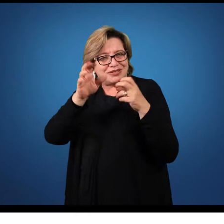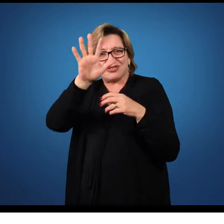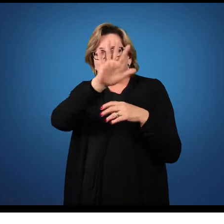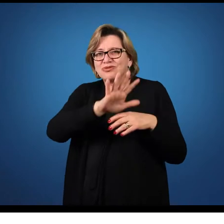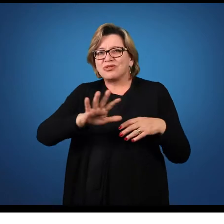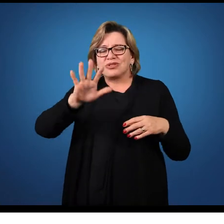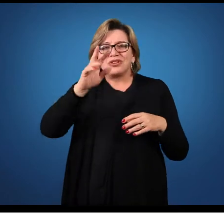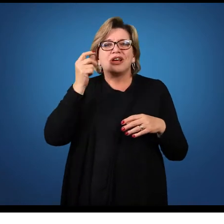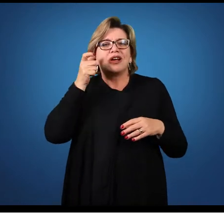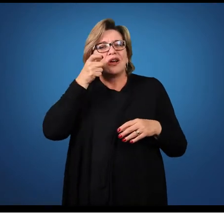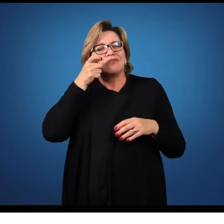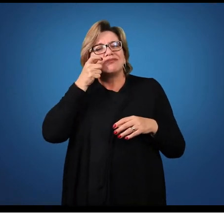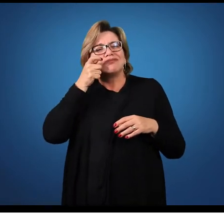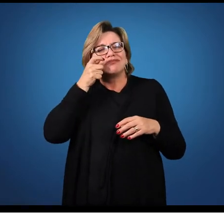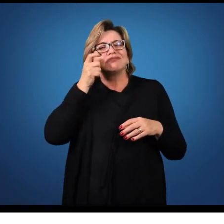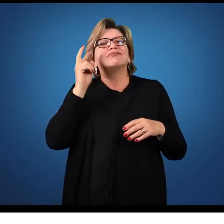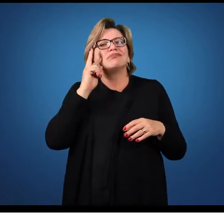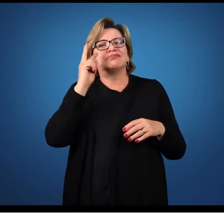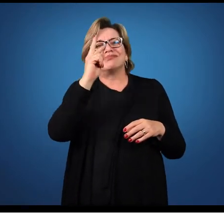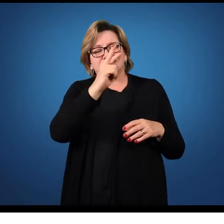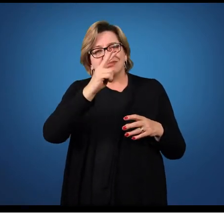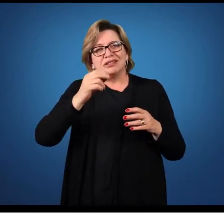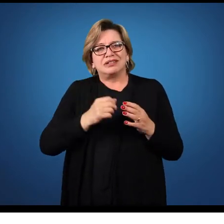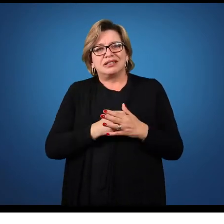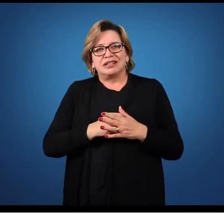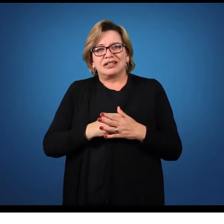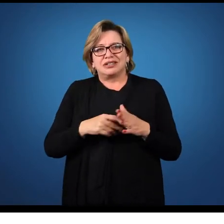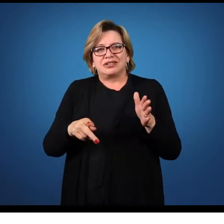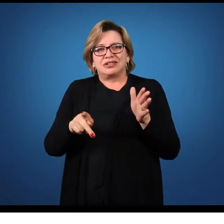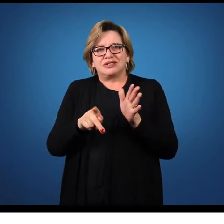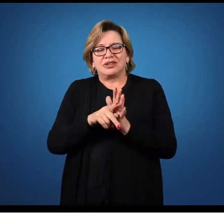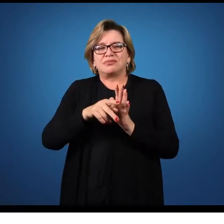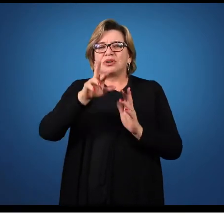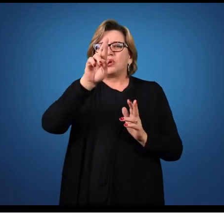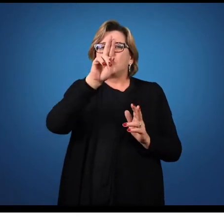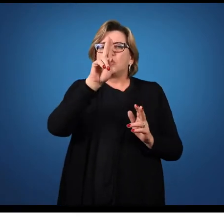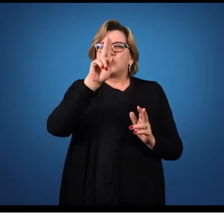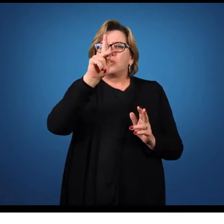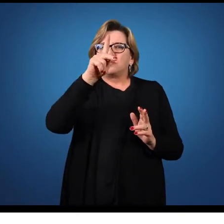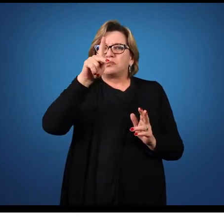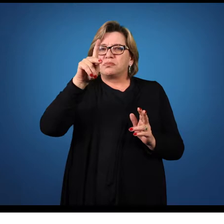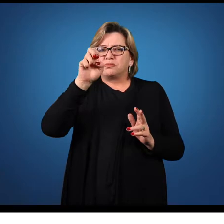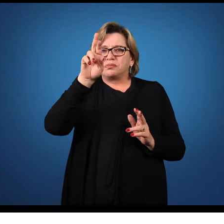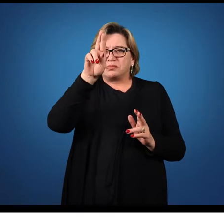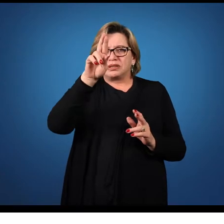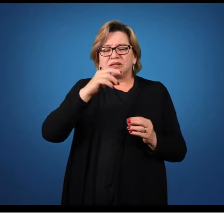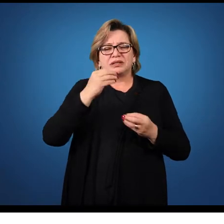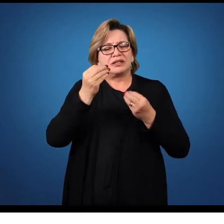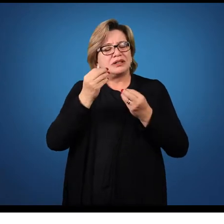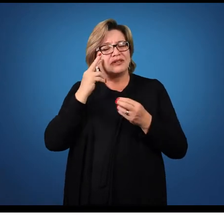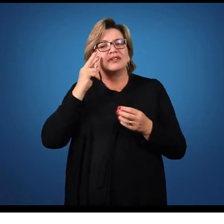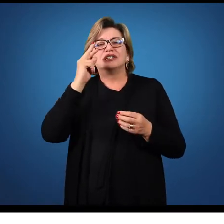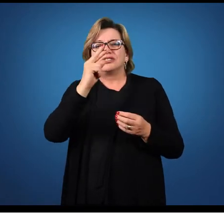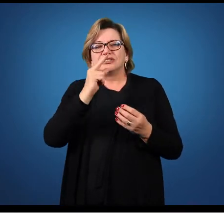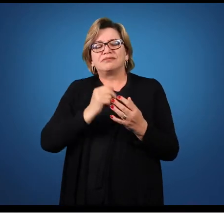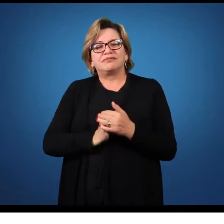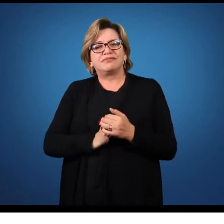imagem que está aparecendo na sua tela. Essa obra do artista é chamado Rupert e se chama Night Talks.